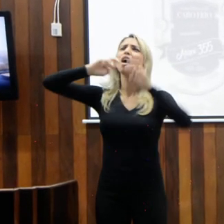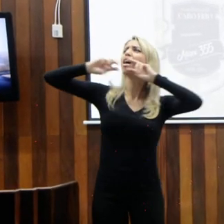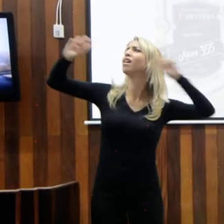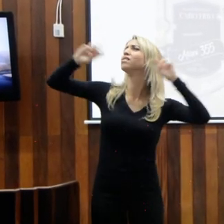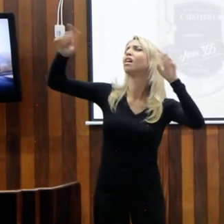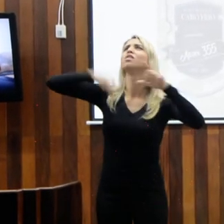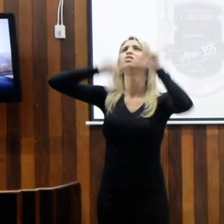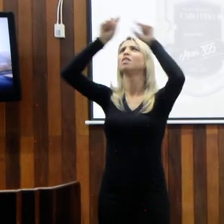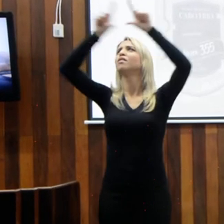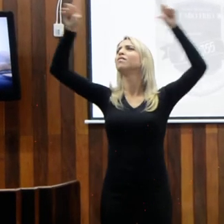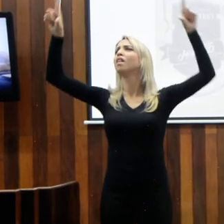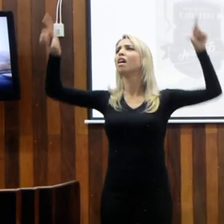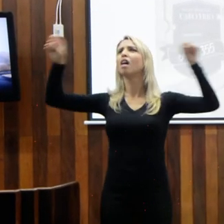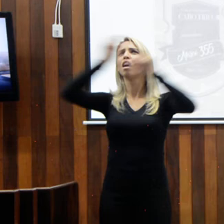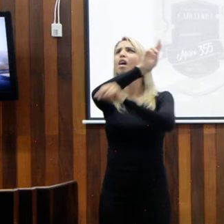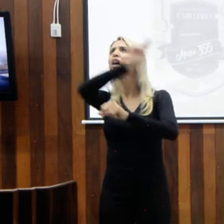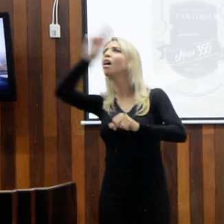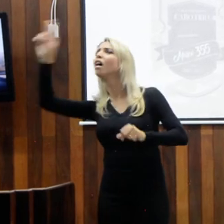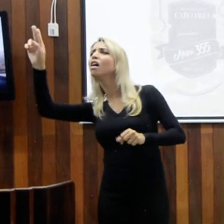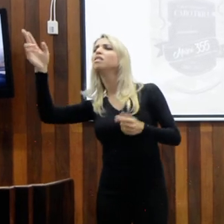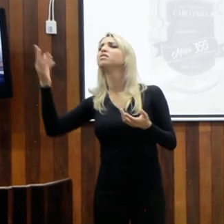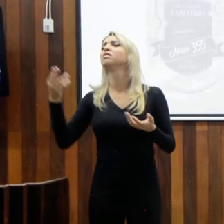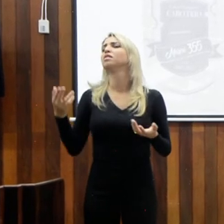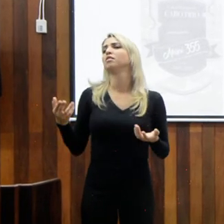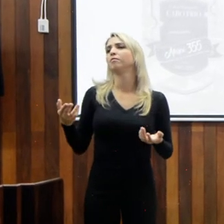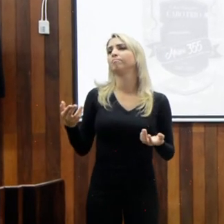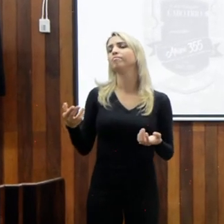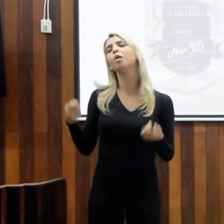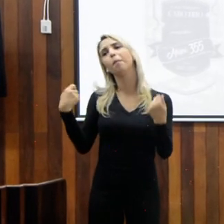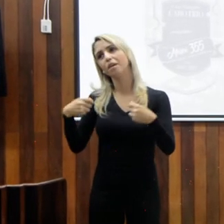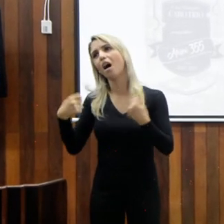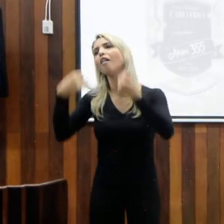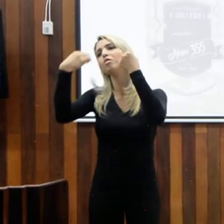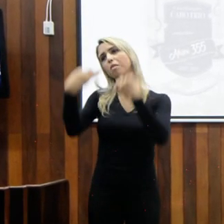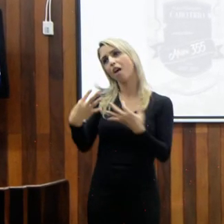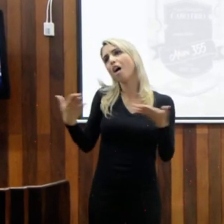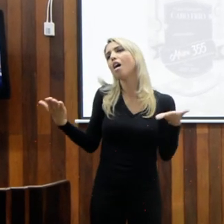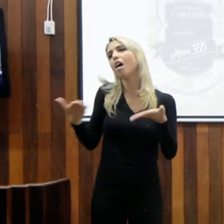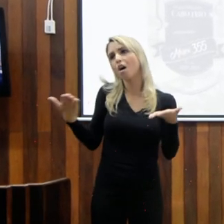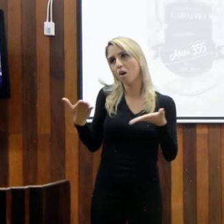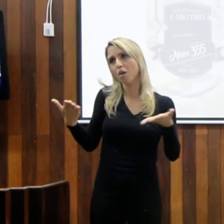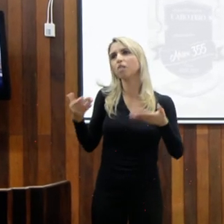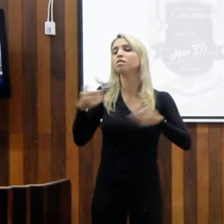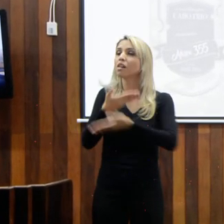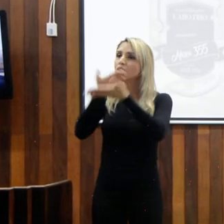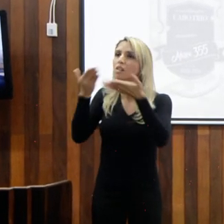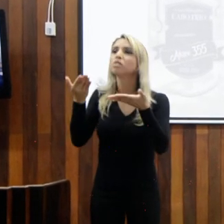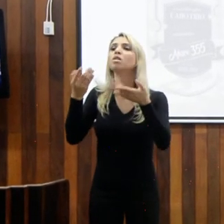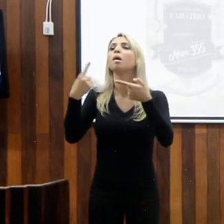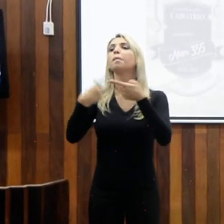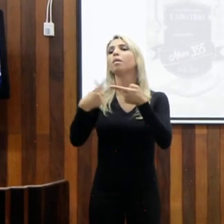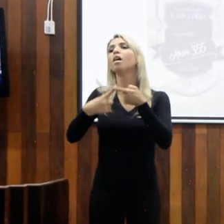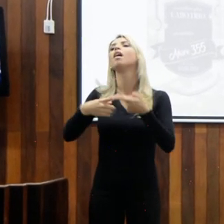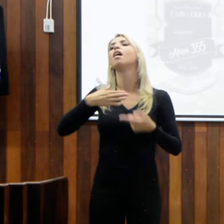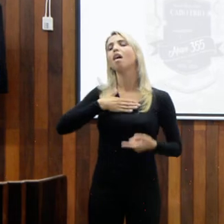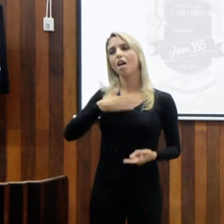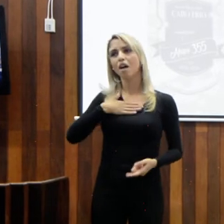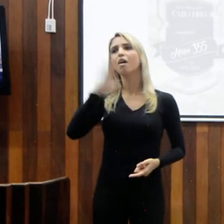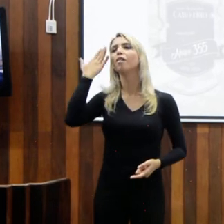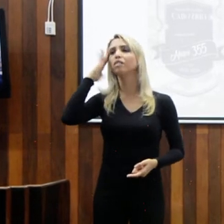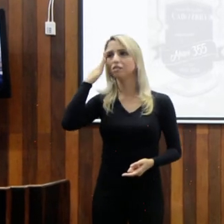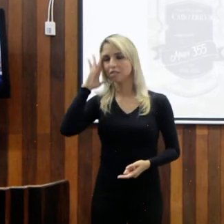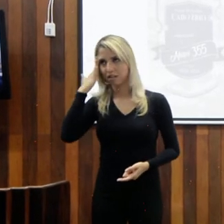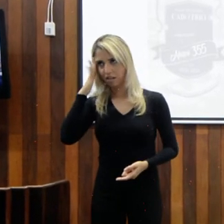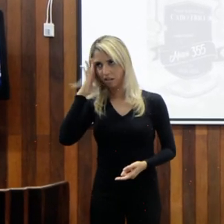faixas. Então, assim, era isso que eu queria deixar aqui hoje. que eu sei que ele não está nesse papel